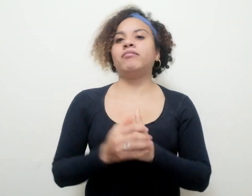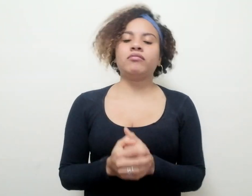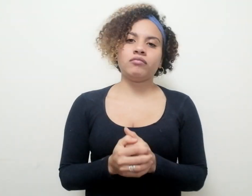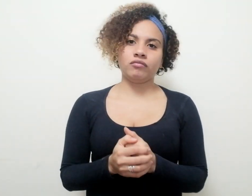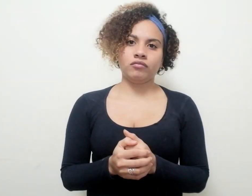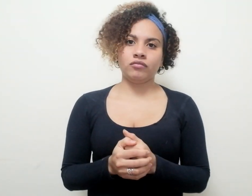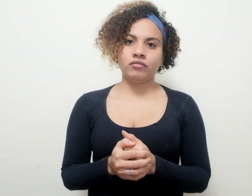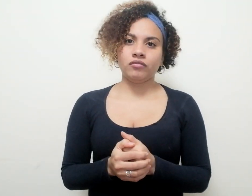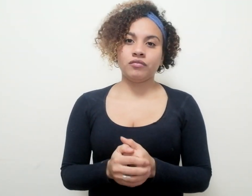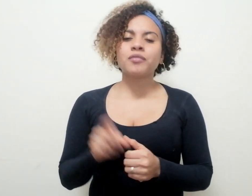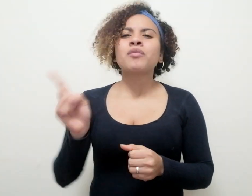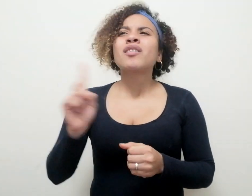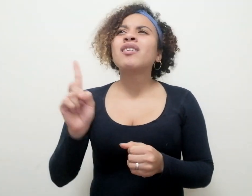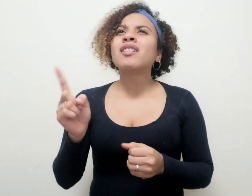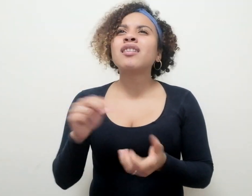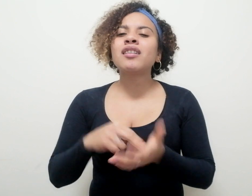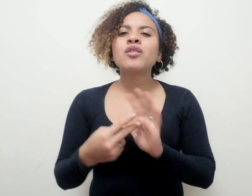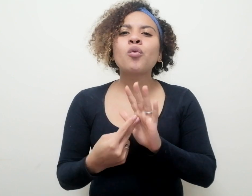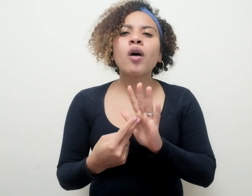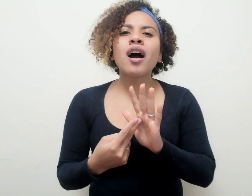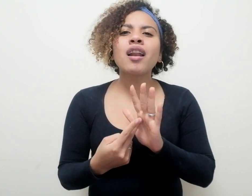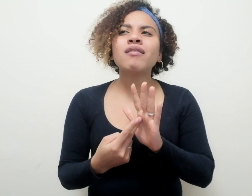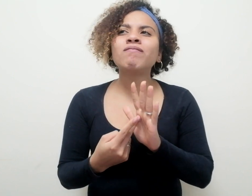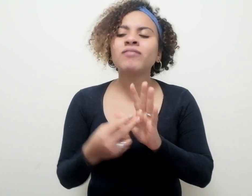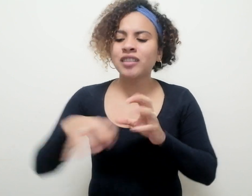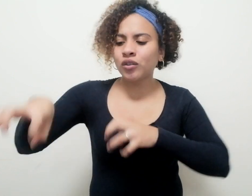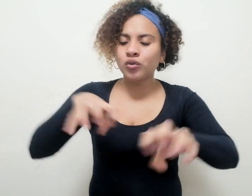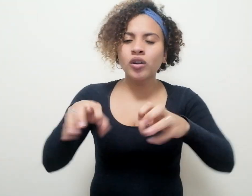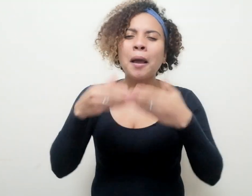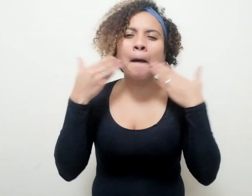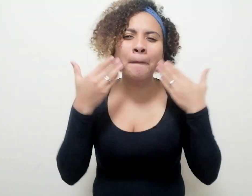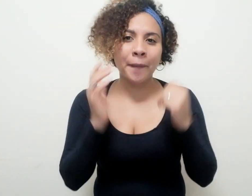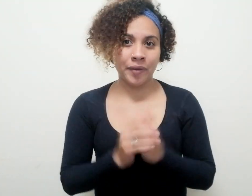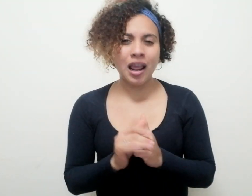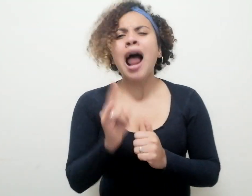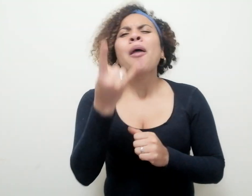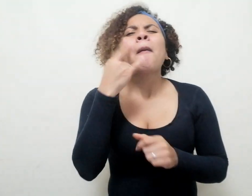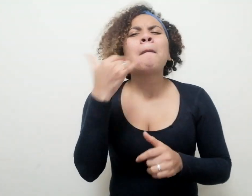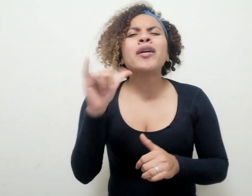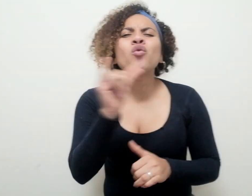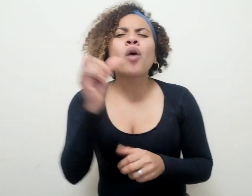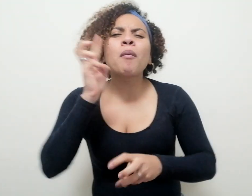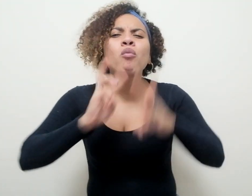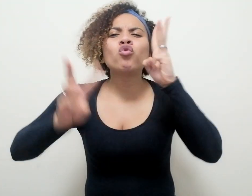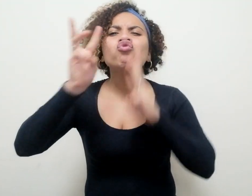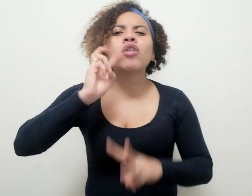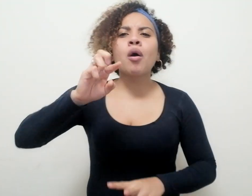De instrucción amable. Algo tal vez más parecido al Museo del Prado de Madrid.